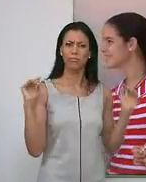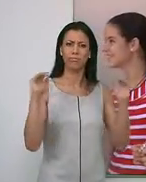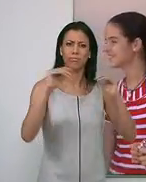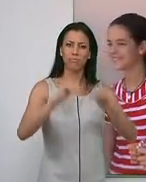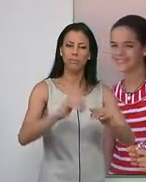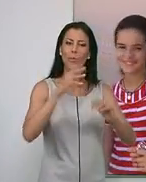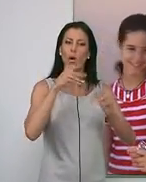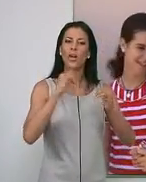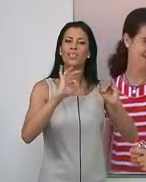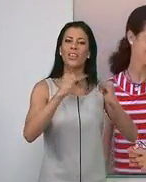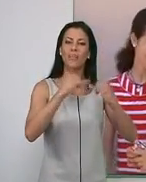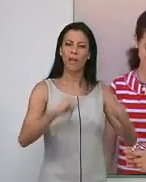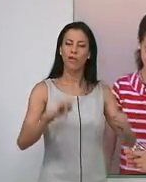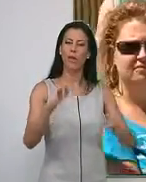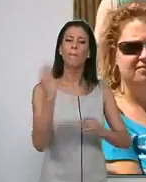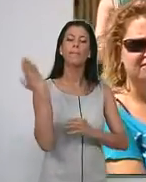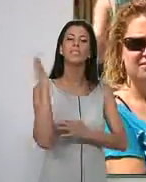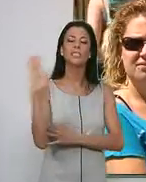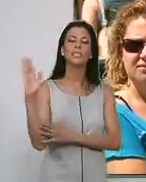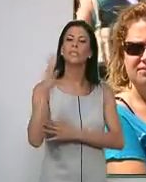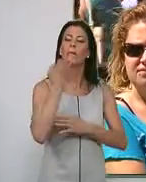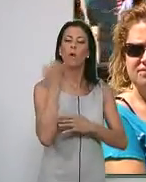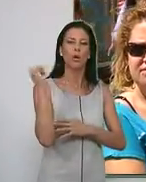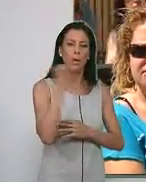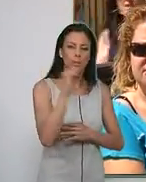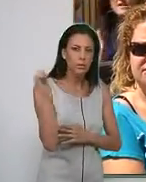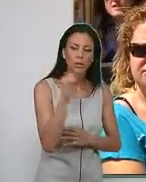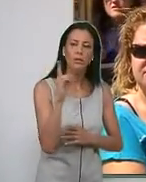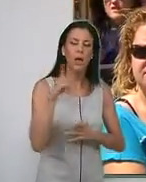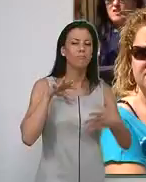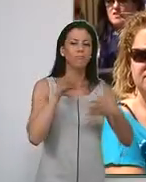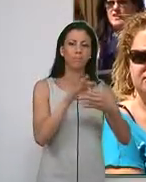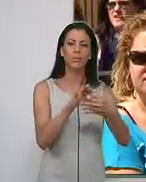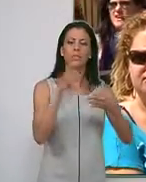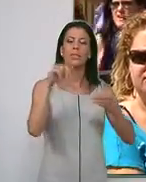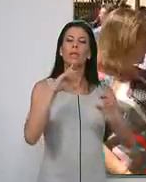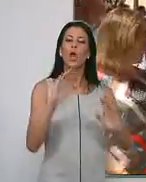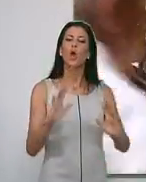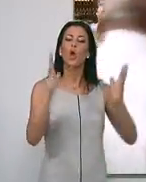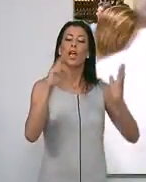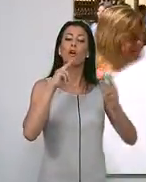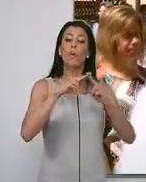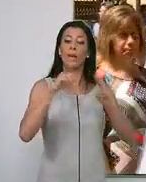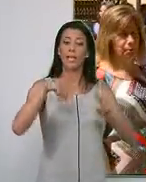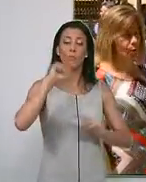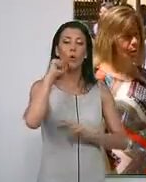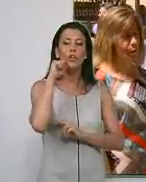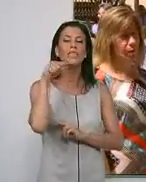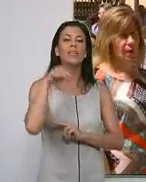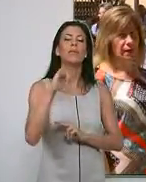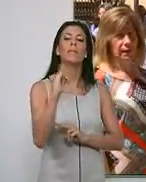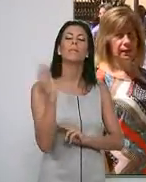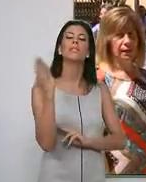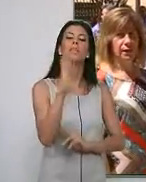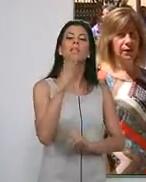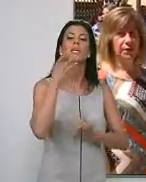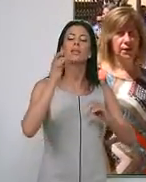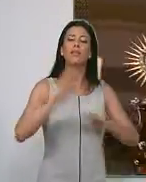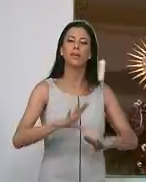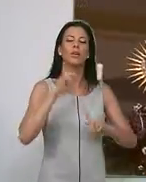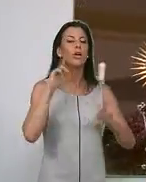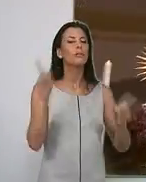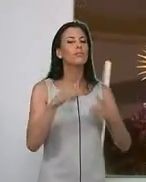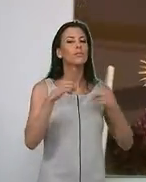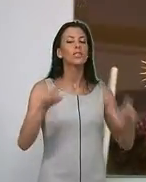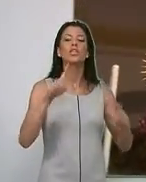Eucaristía... ...con presencia de hermandades de Semana Santa y Gloria de Motril, así como la presencia de la Coral